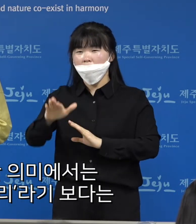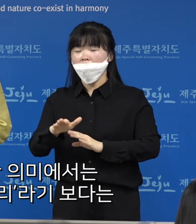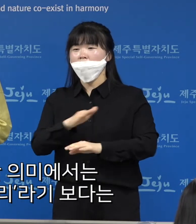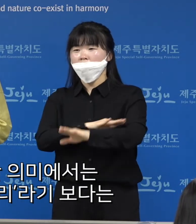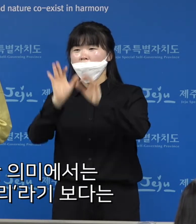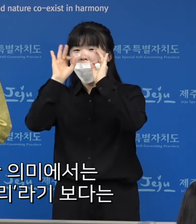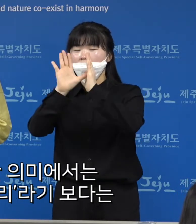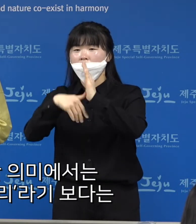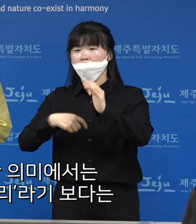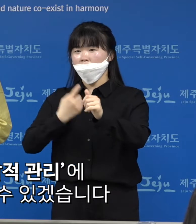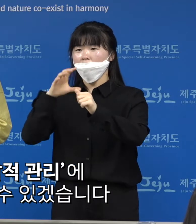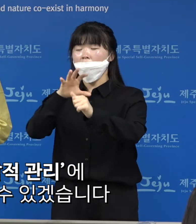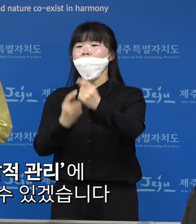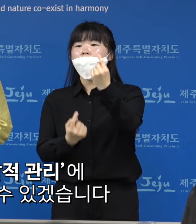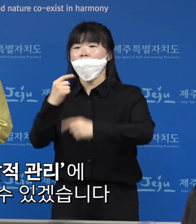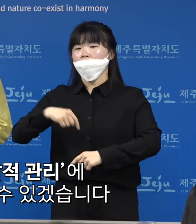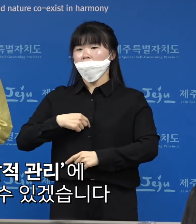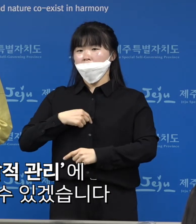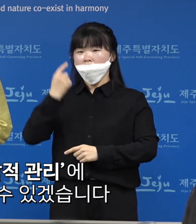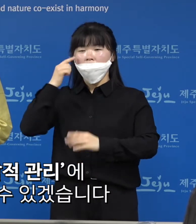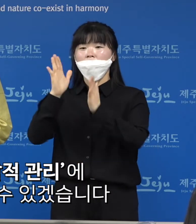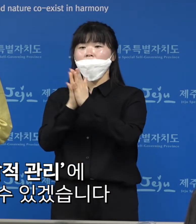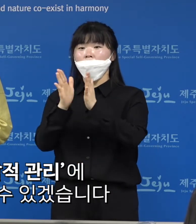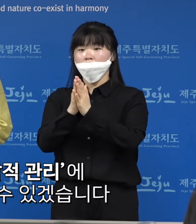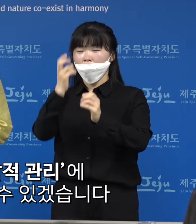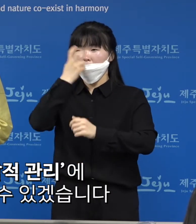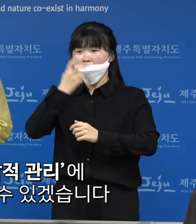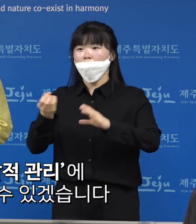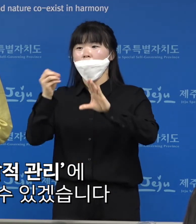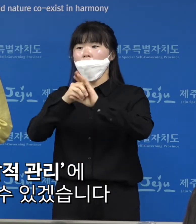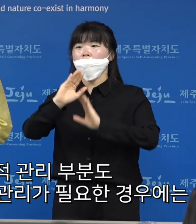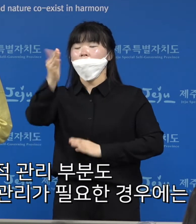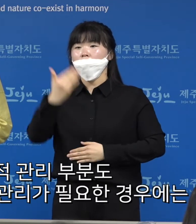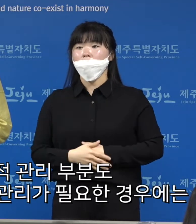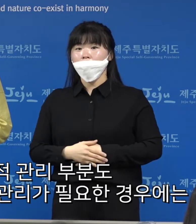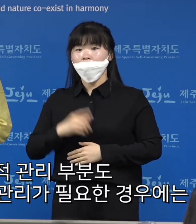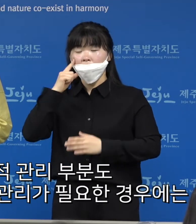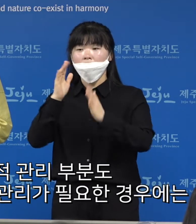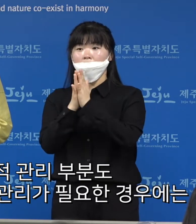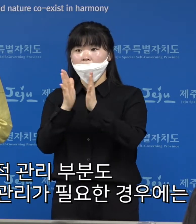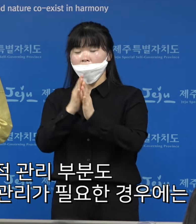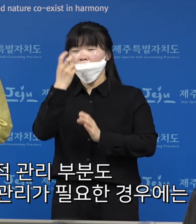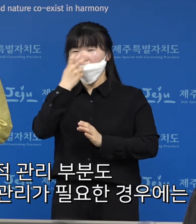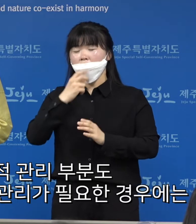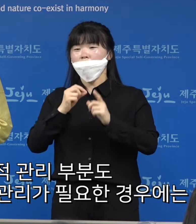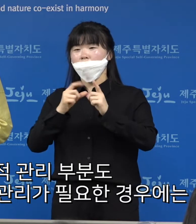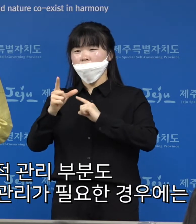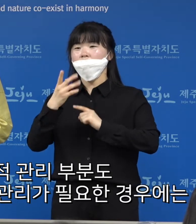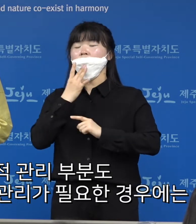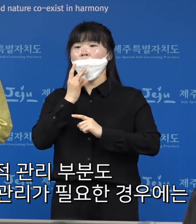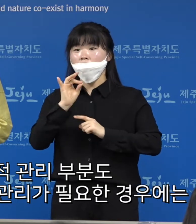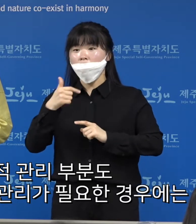자가격리라기보다는 자발적 관리에 해당할 수가 있겠습니다. 이 자발적 관리 부분도 저희가